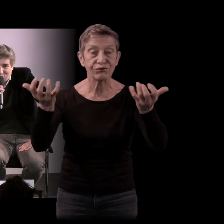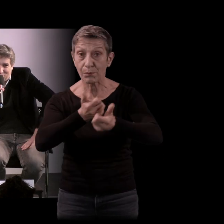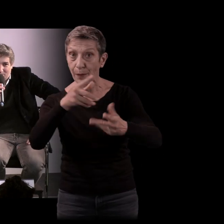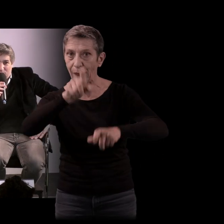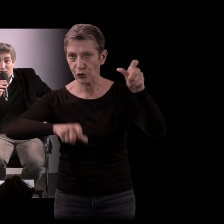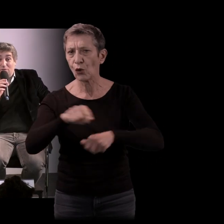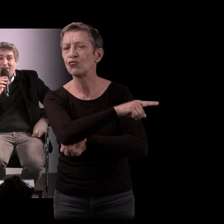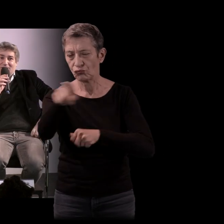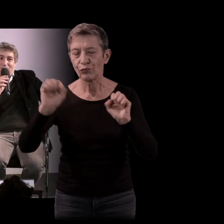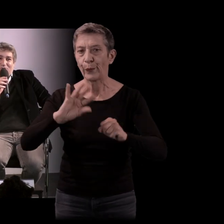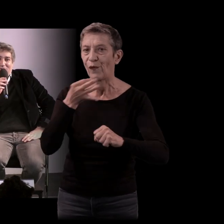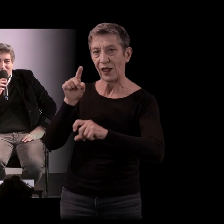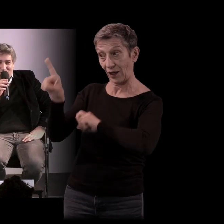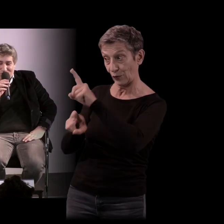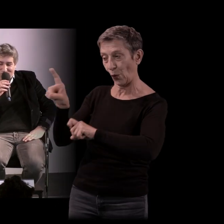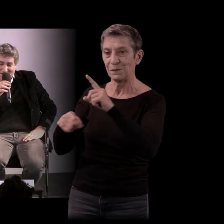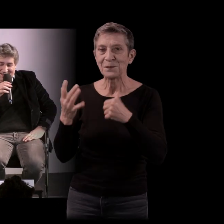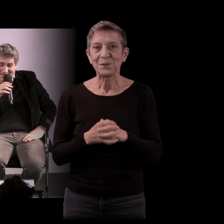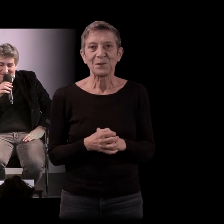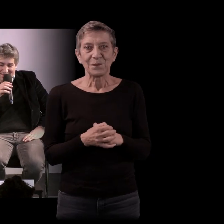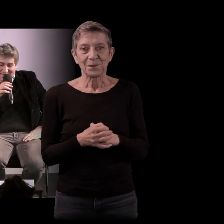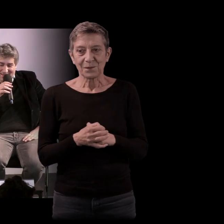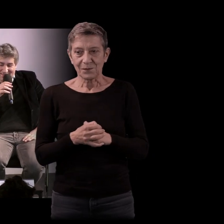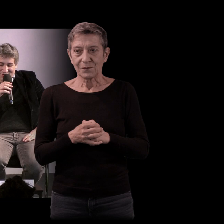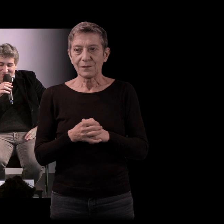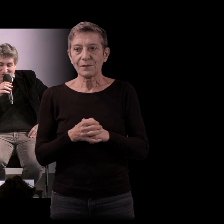puissiez poser toutes les questions que vous voulez à Nicolas Mathieu.